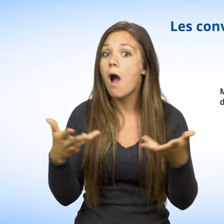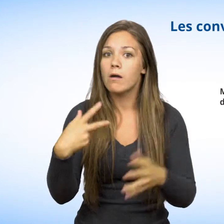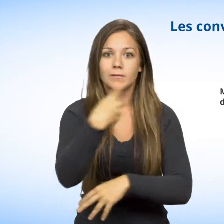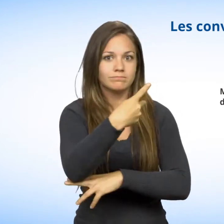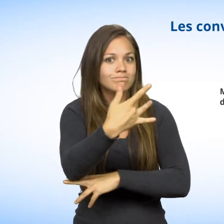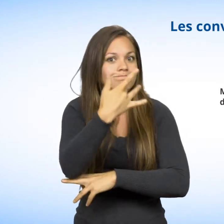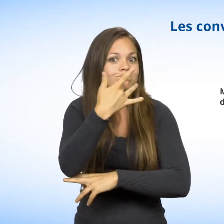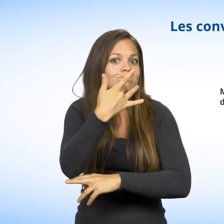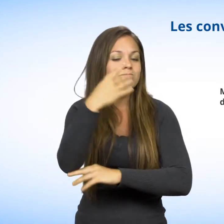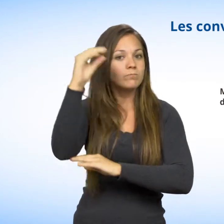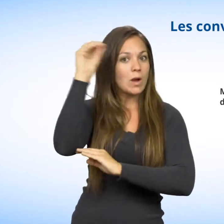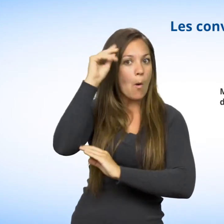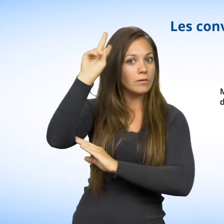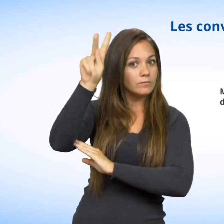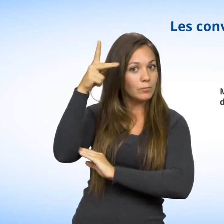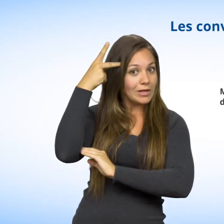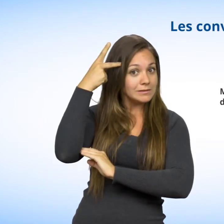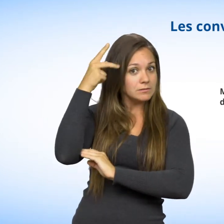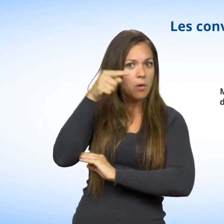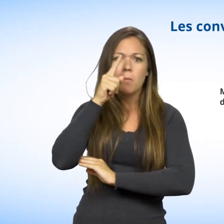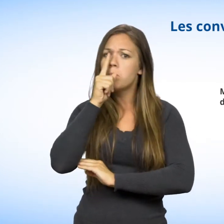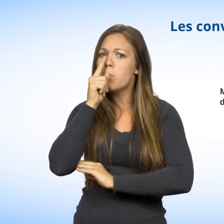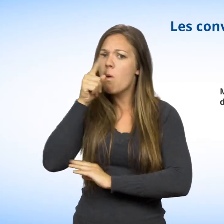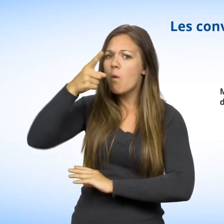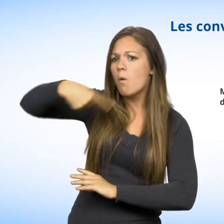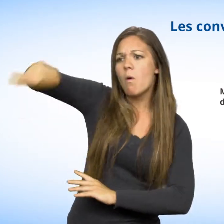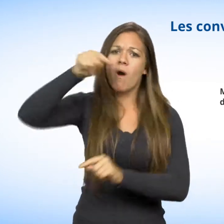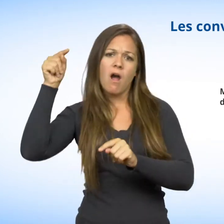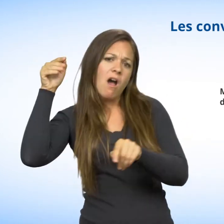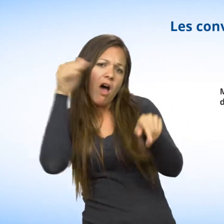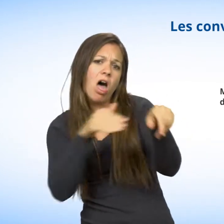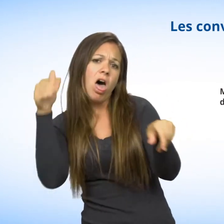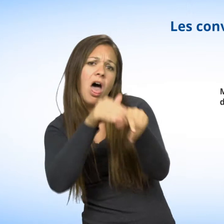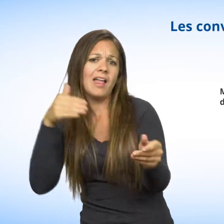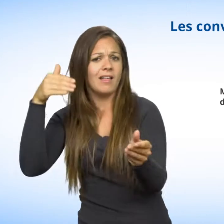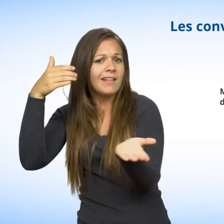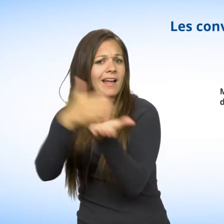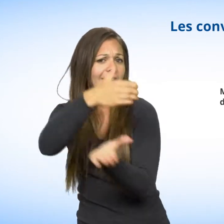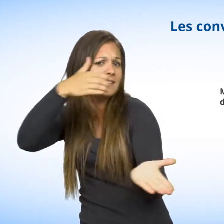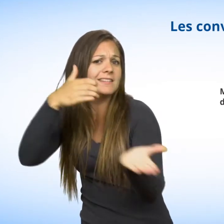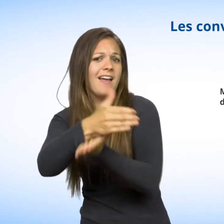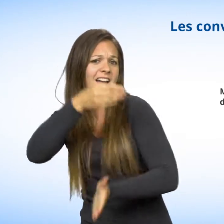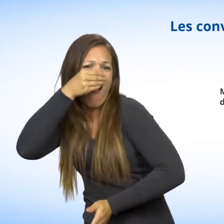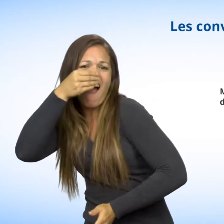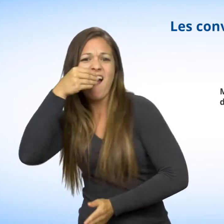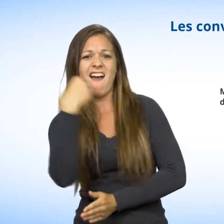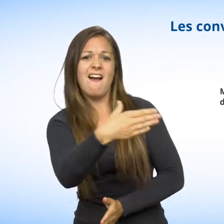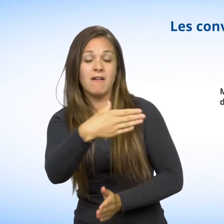signifie qu'on ne peut vous traiter différemment en raison de vos convictions politiques. De même, vous ne pouvez être la cible de